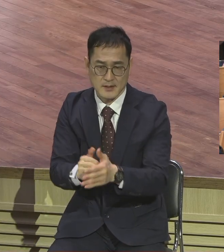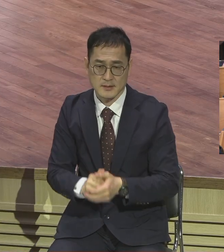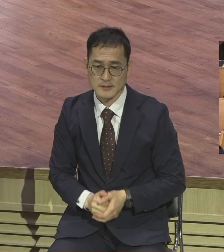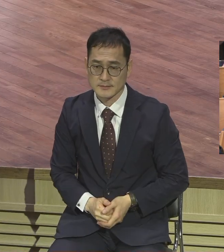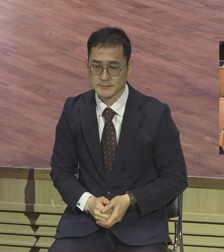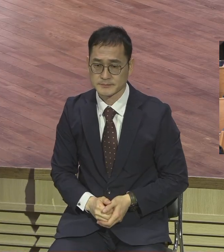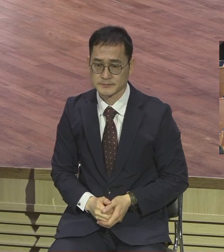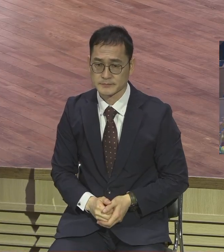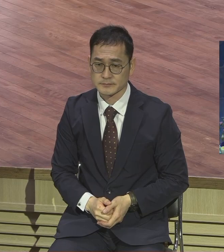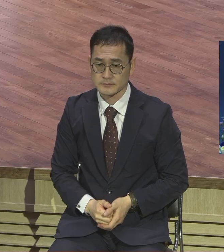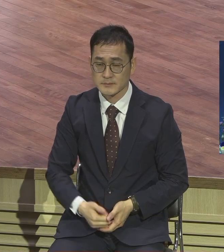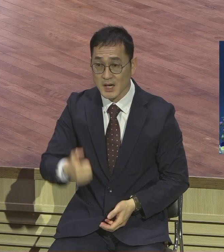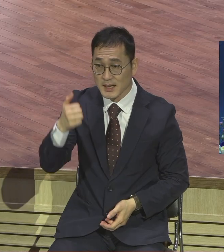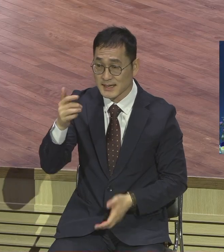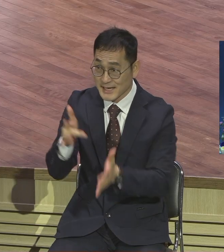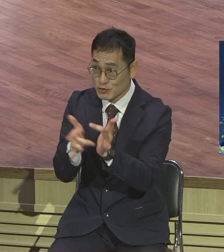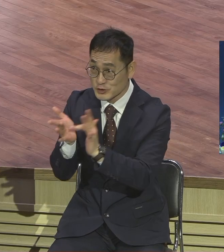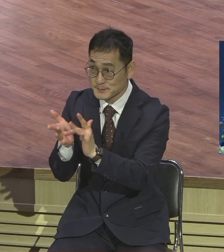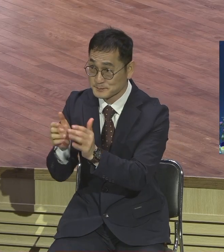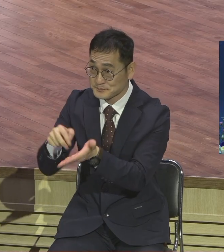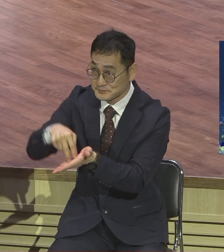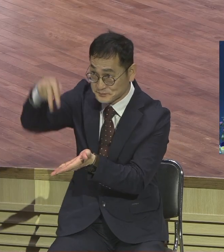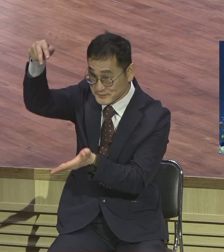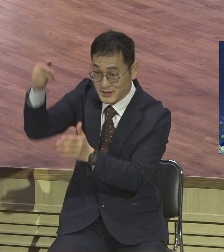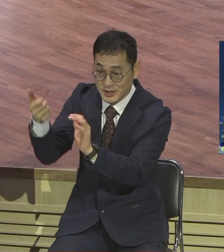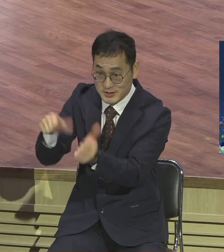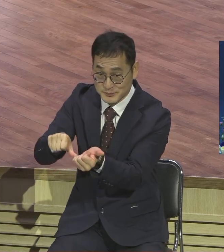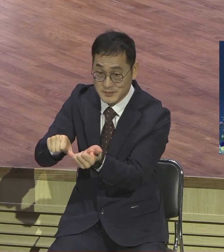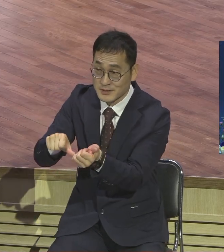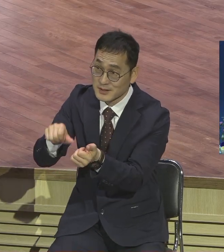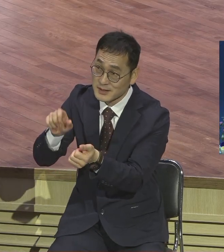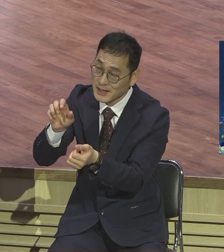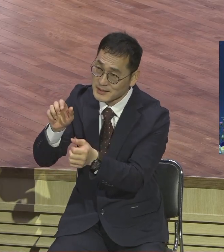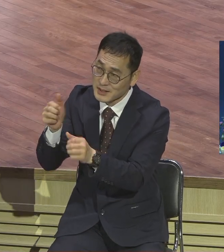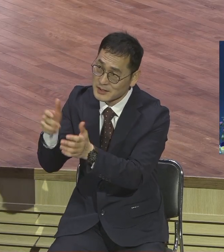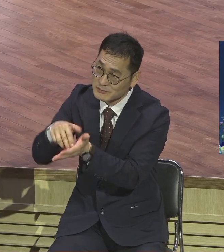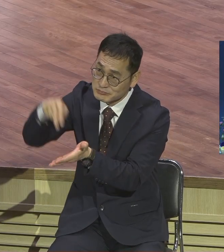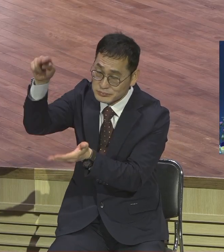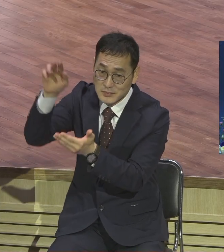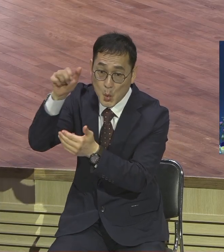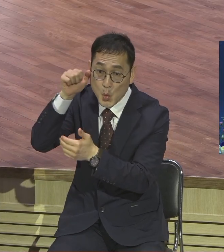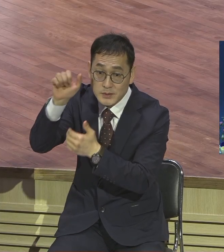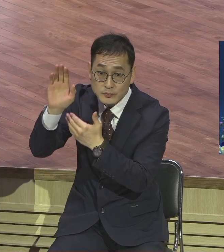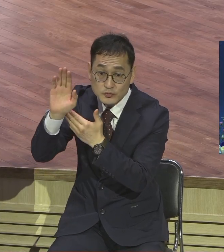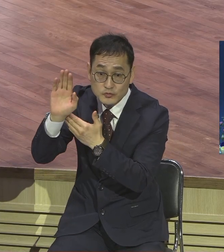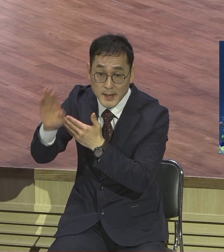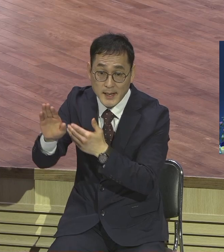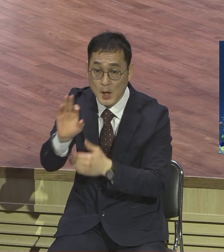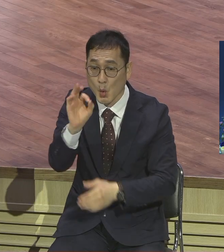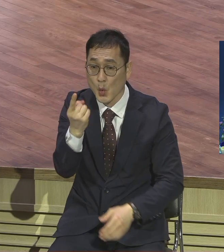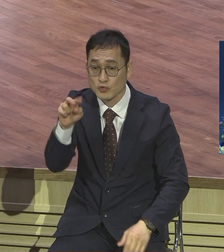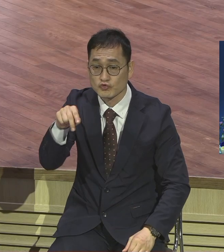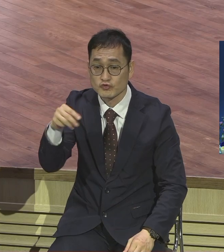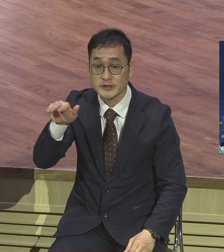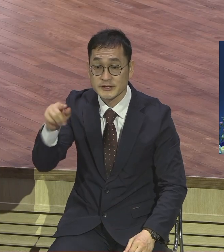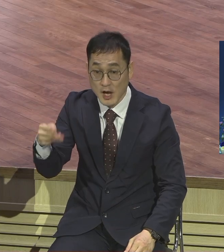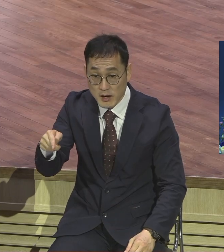임하니까 어때요 예수 믿는 순간에 성령이 임하잖아요 성령이 임하니까 이들이 생각지도 못한 변화의 주역이 되었어요